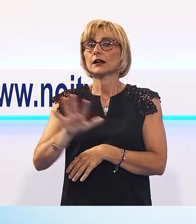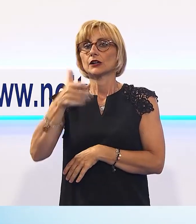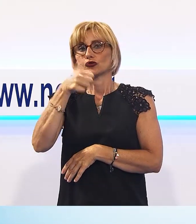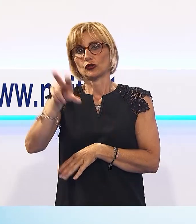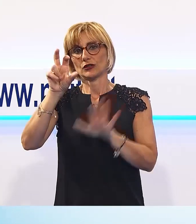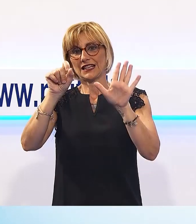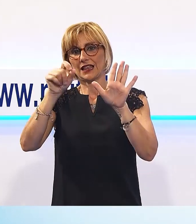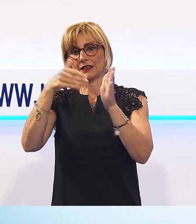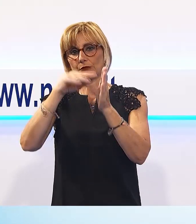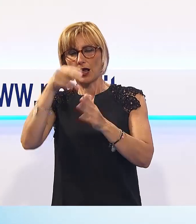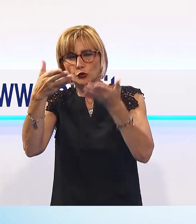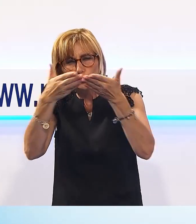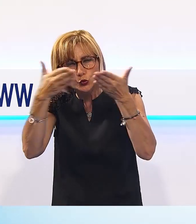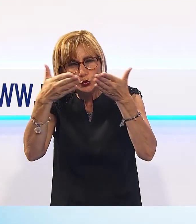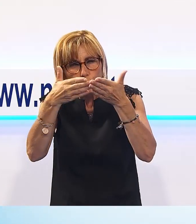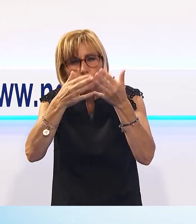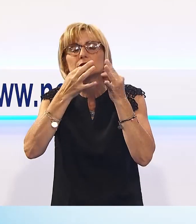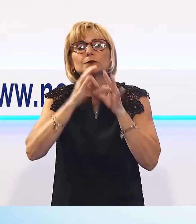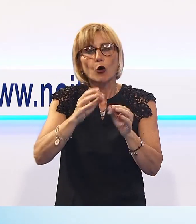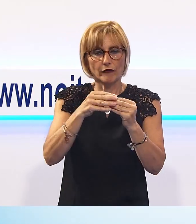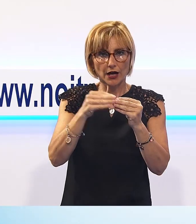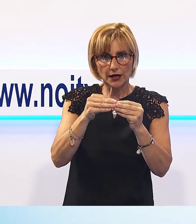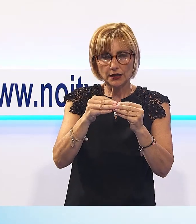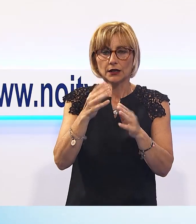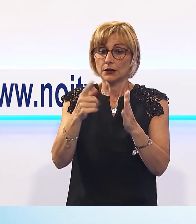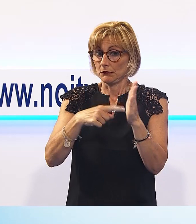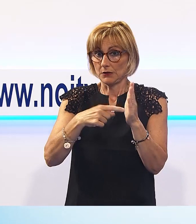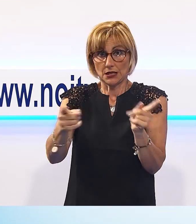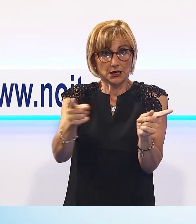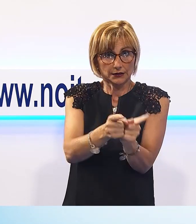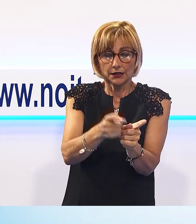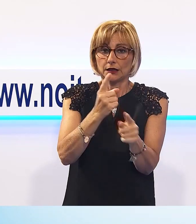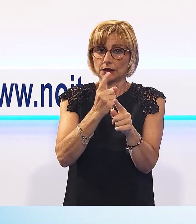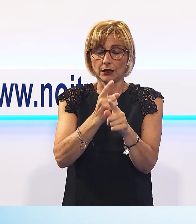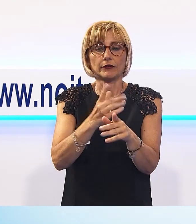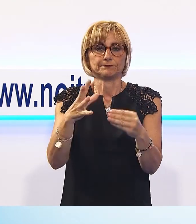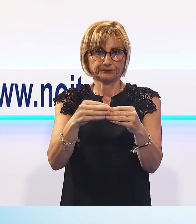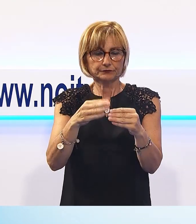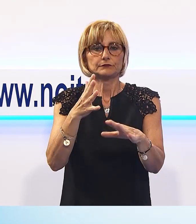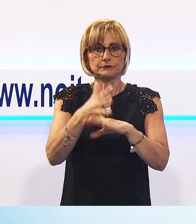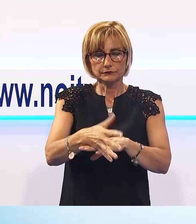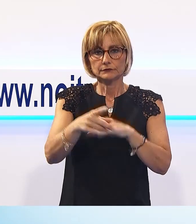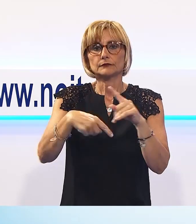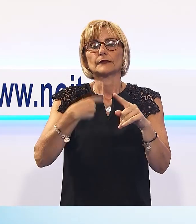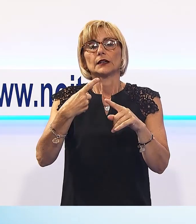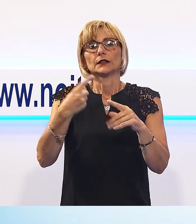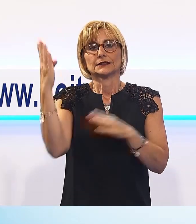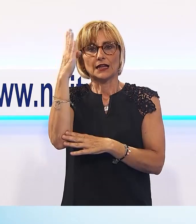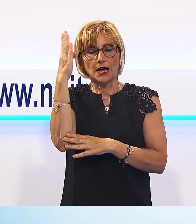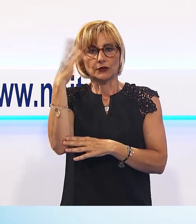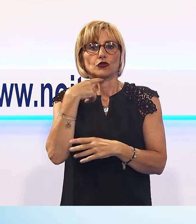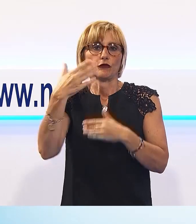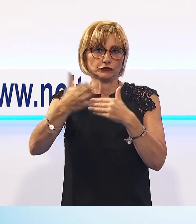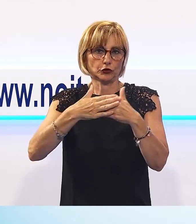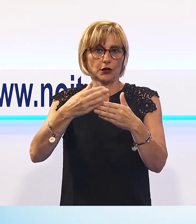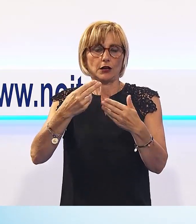rifattibilità, che entro pochi mesi dovrà valutare il tracciato a sud dello stadio, già approvato dal Consiglio Comunale. E infine il